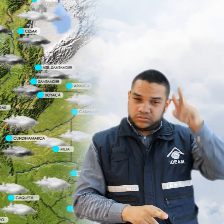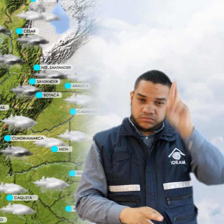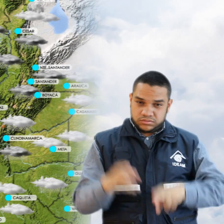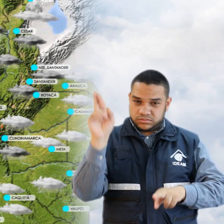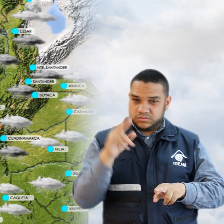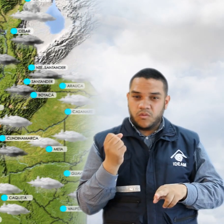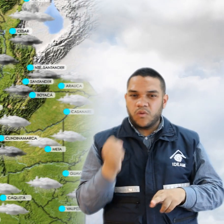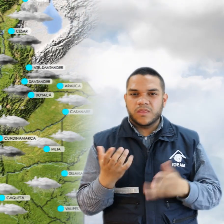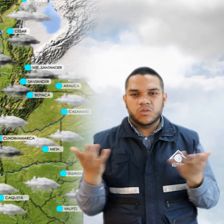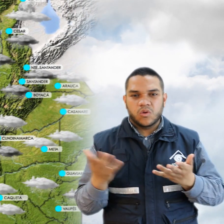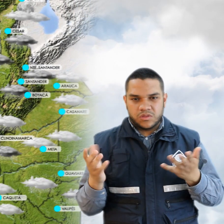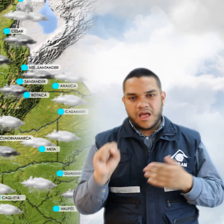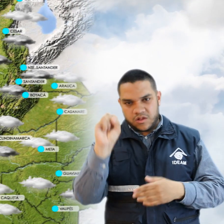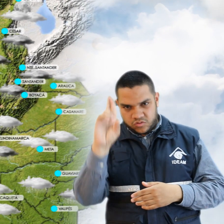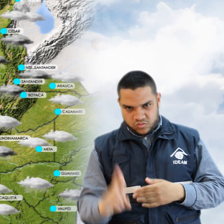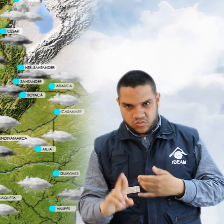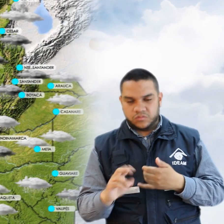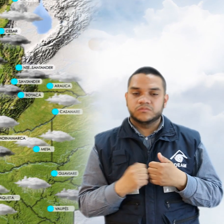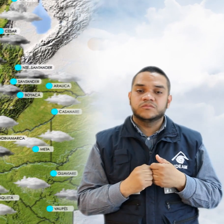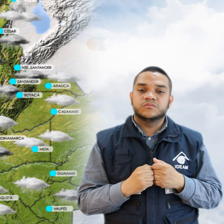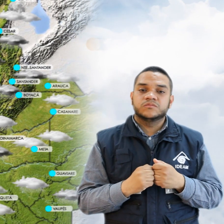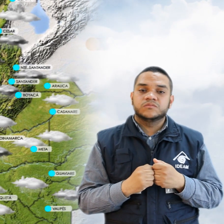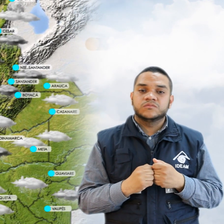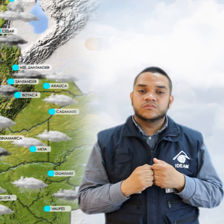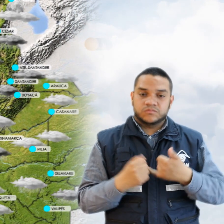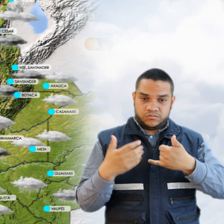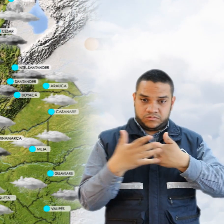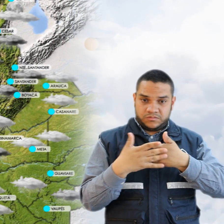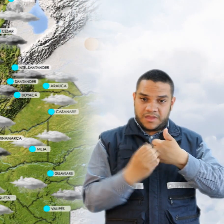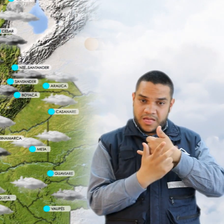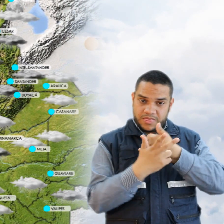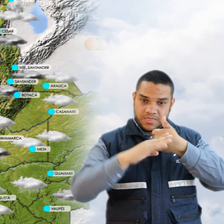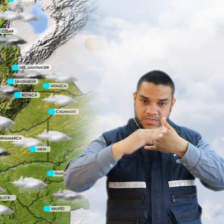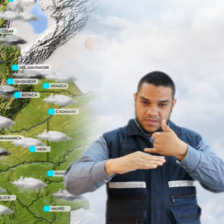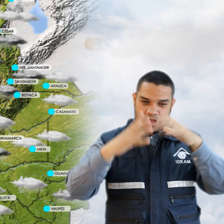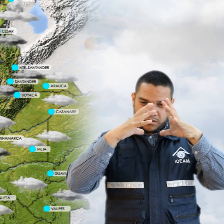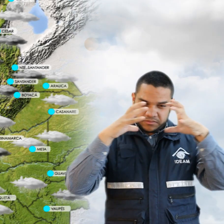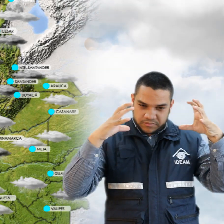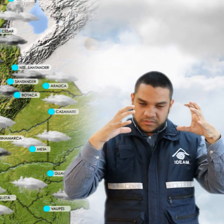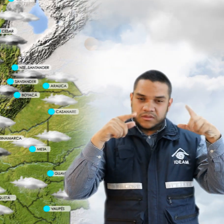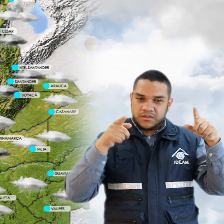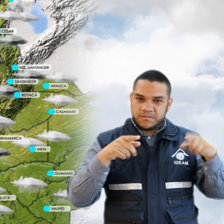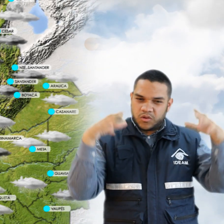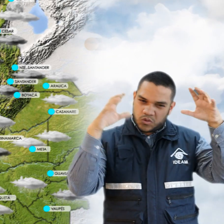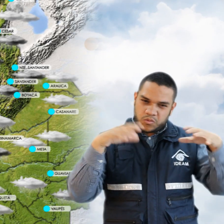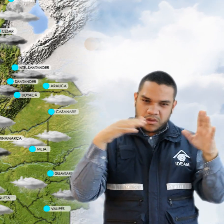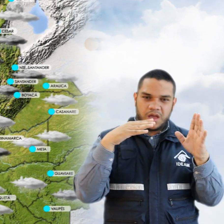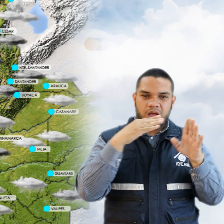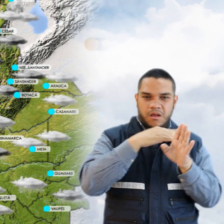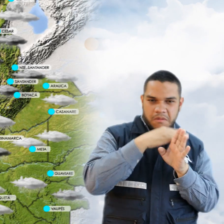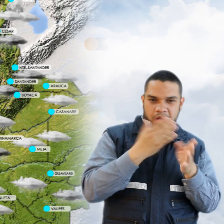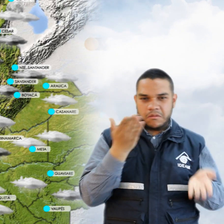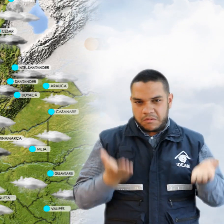especialmente al sur de la región. Para el área andina, estará nublada en amplios sectores y precipitaciones de variedad de intensidad.